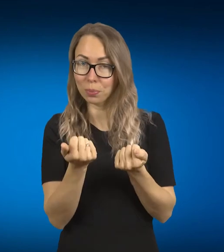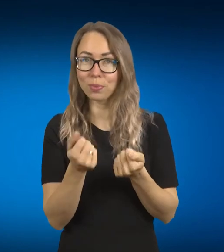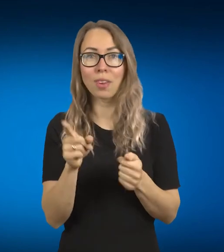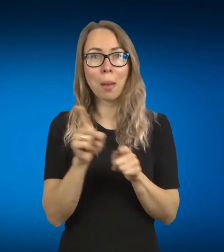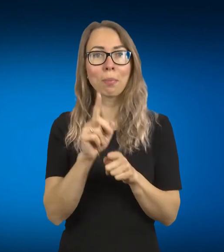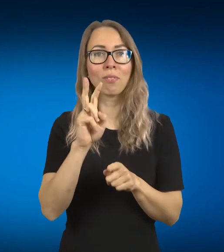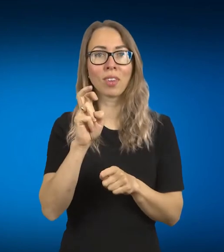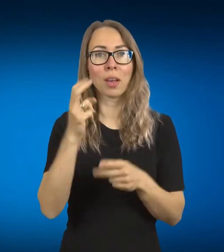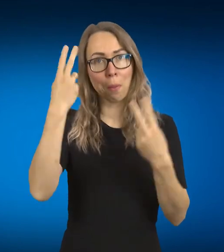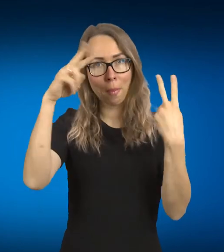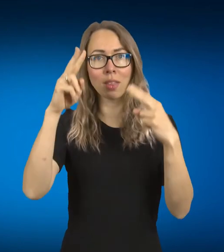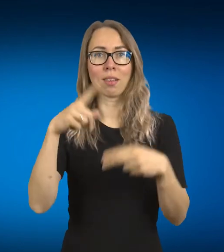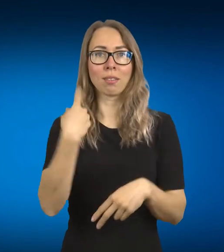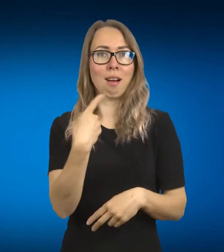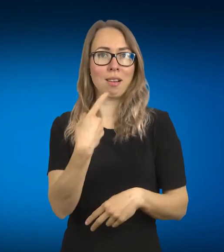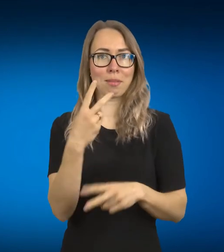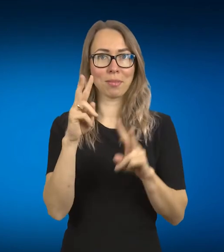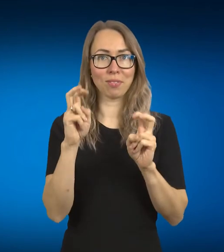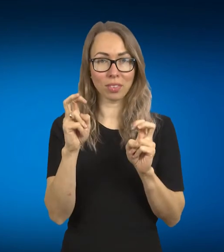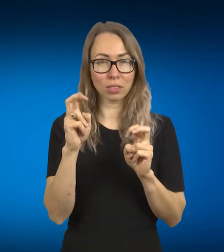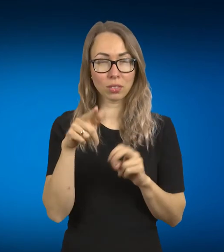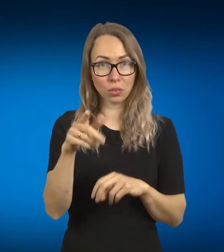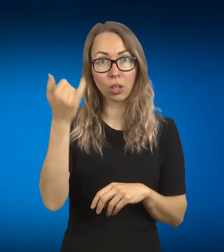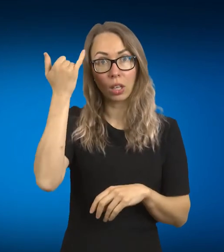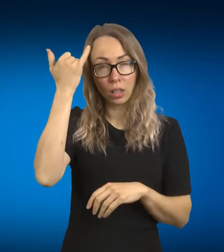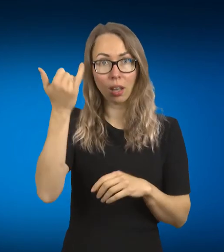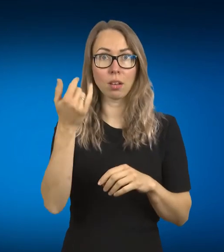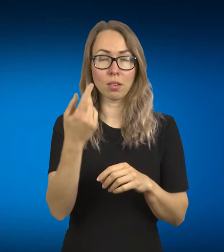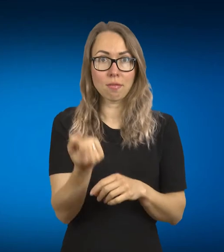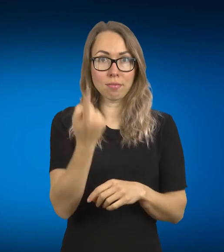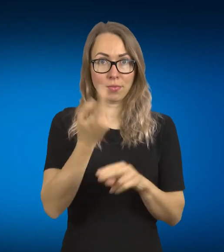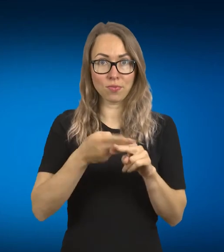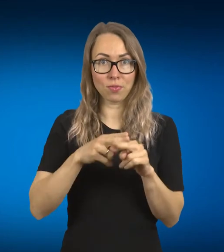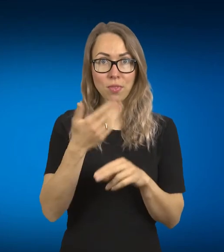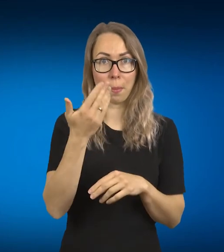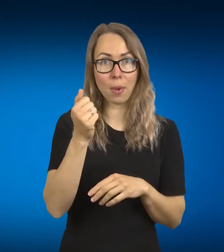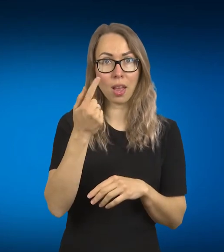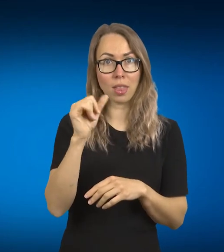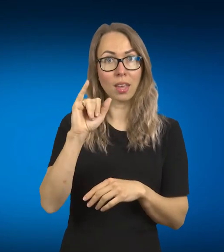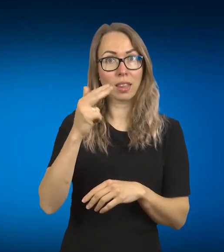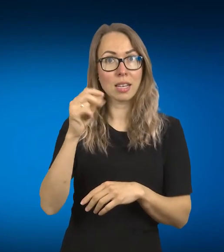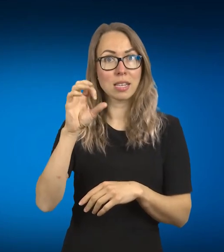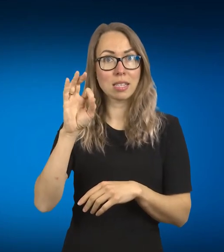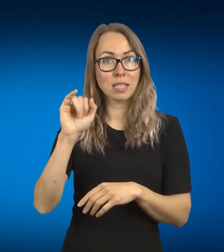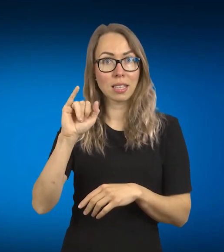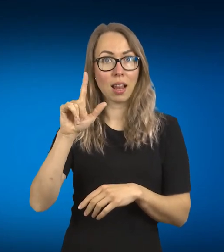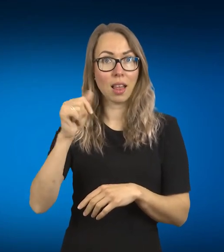madą, ar ne, ir iš viso to ir gimė made in silence prekinis ženkos,